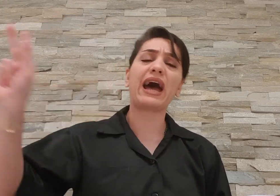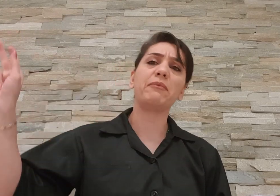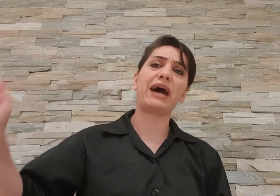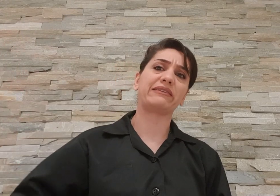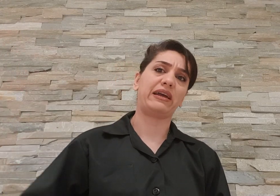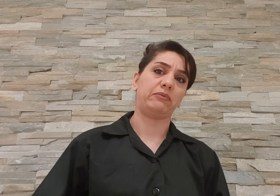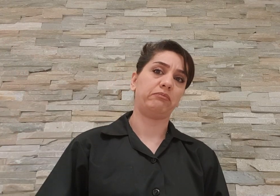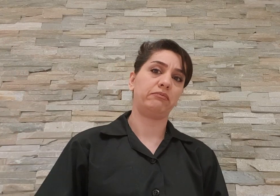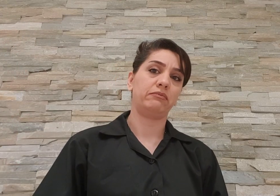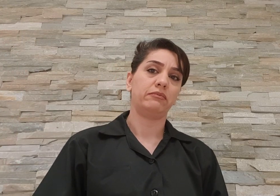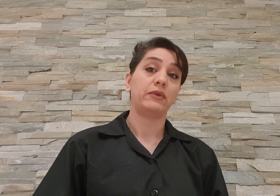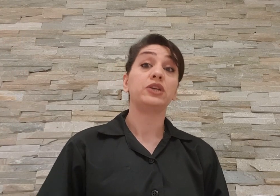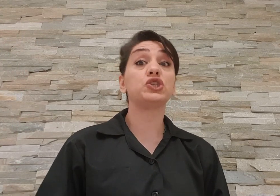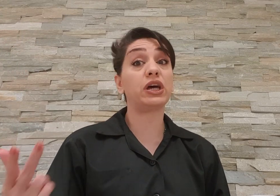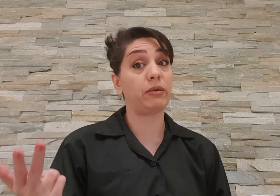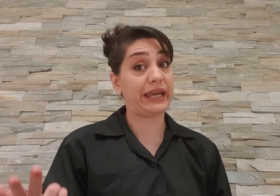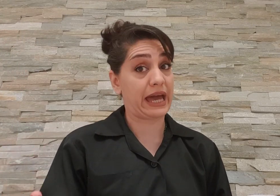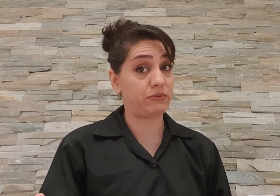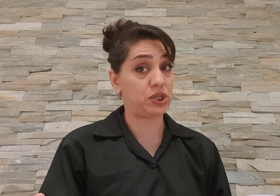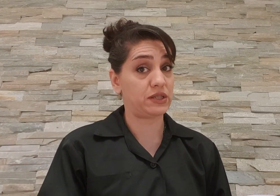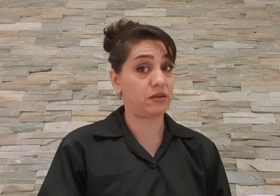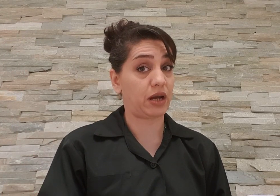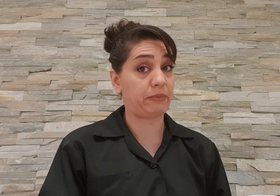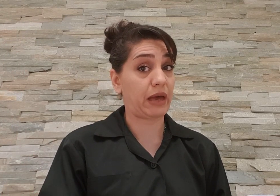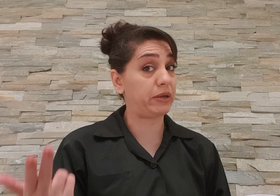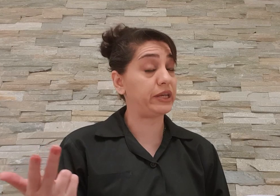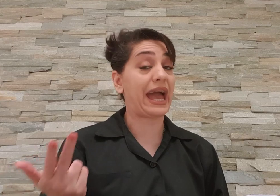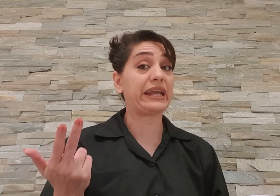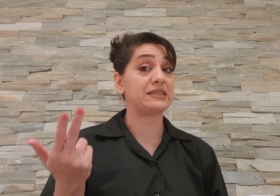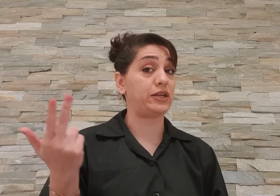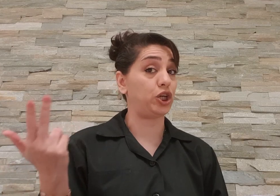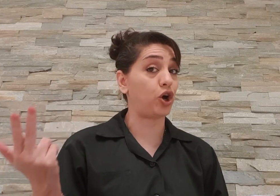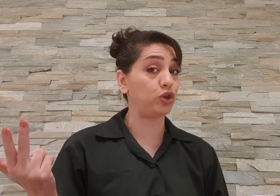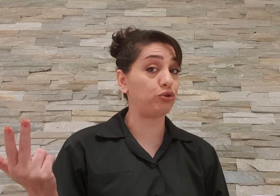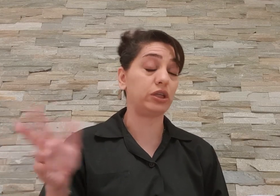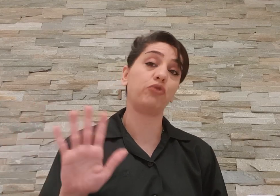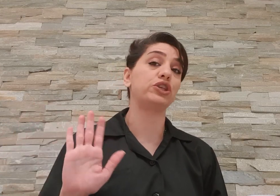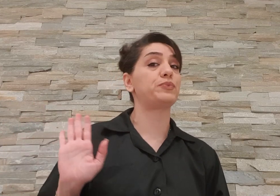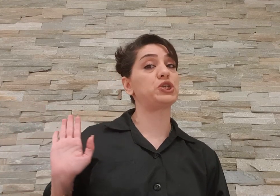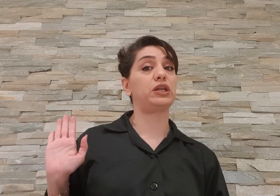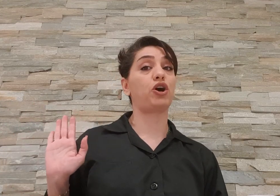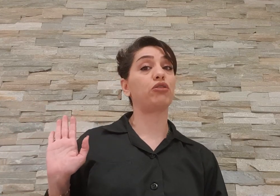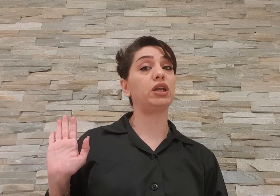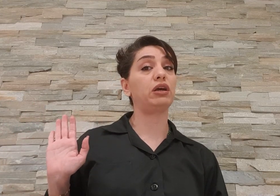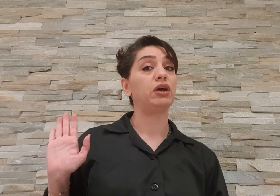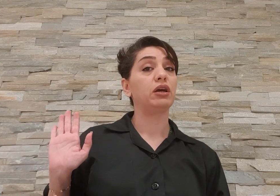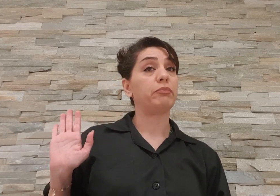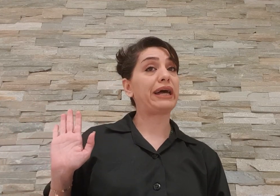همه برتری چرا من یه همچی چیزی دارم ببینی هر که سریال گاندو رو دیده خودش بشینه نگاه کنه بعد